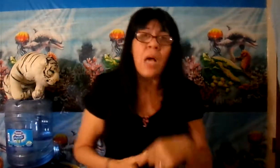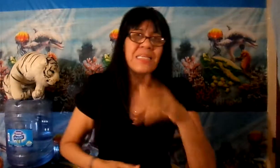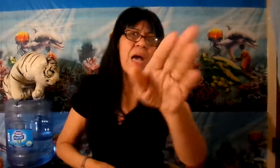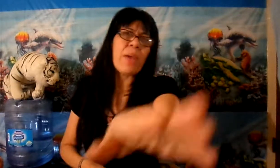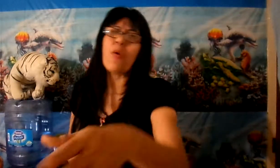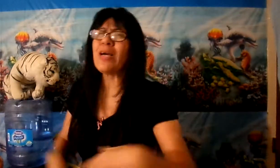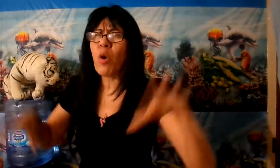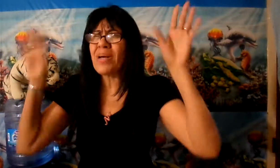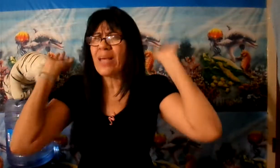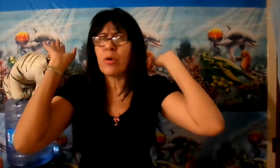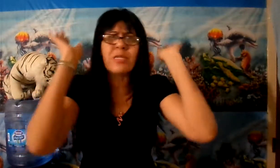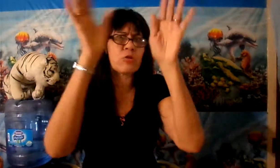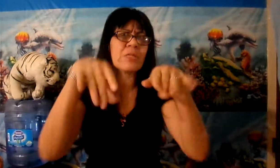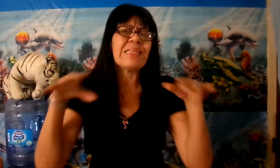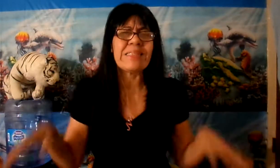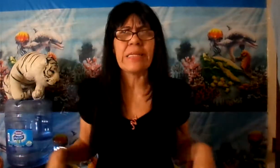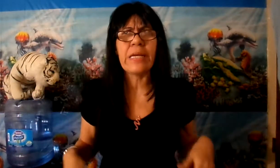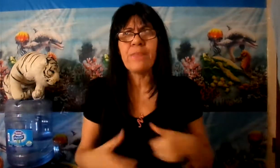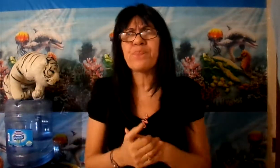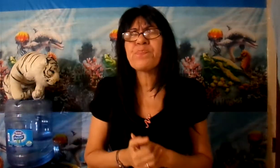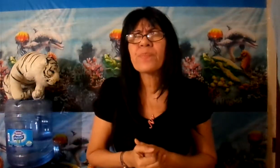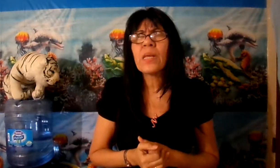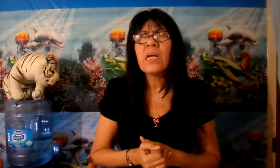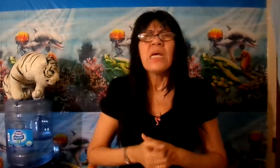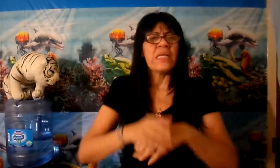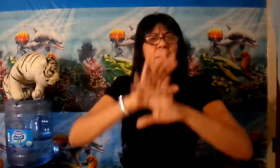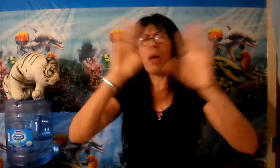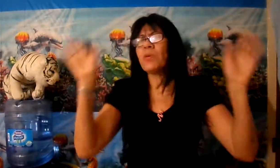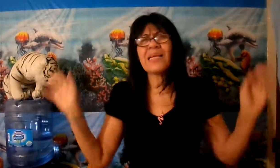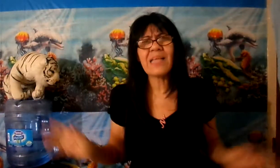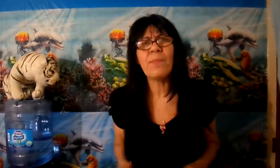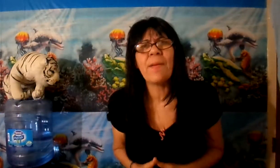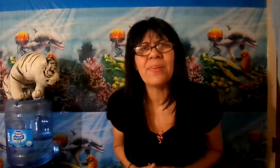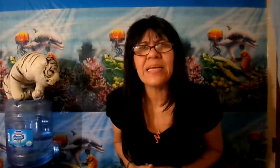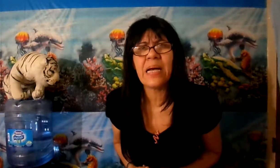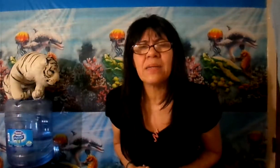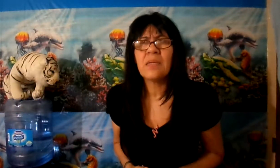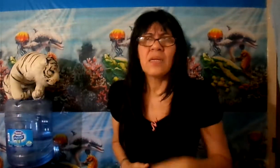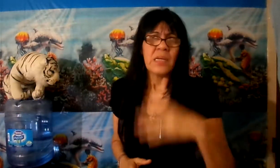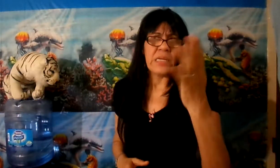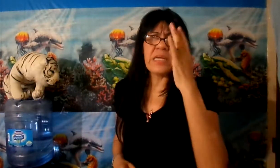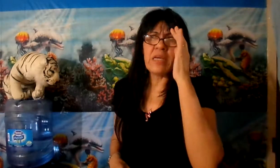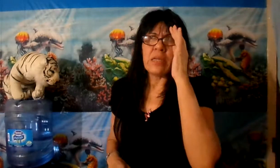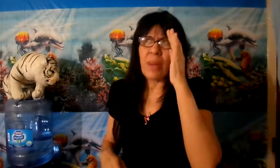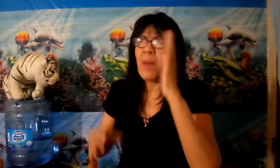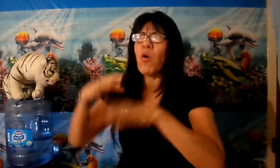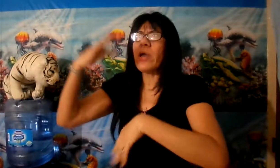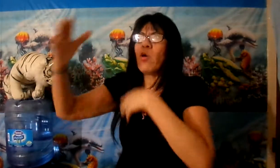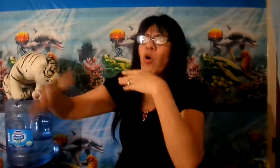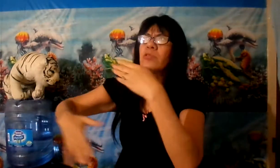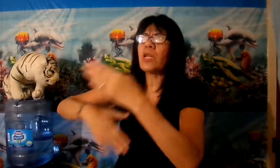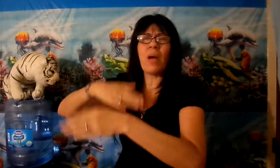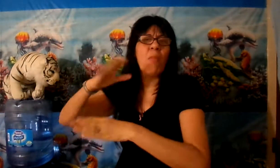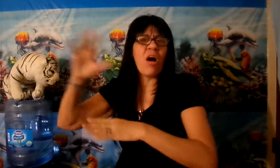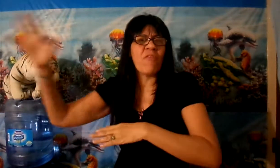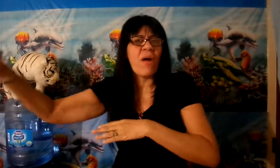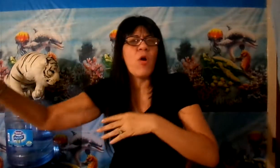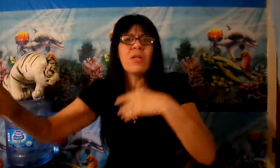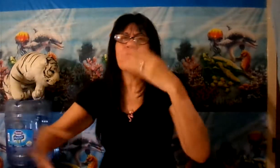Sabemos que nos metemos dentro del internet y hablamos tantas pamplinas y vamos en contra y vamos al favor y no